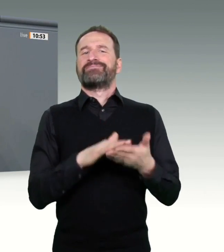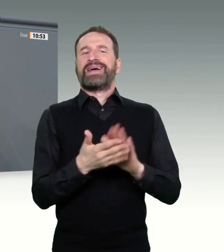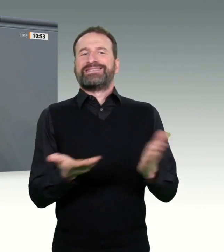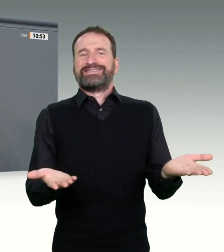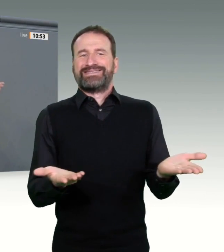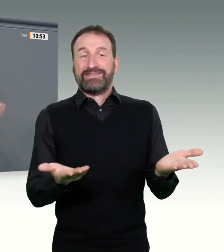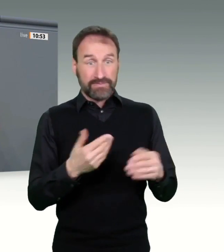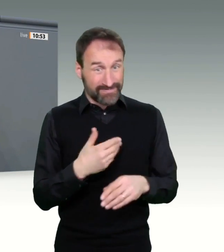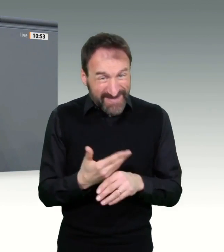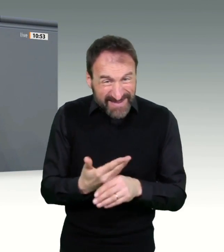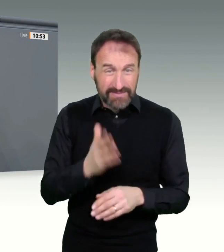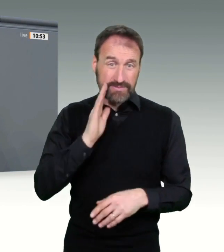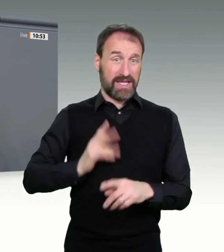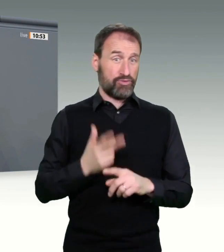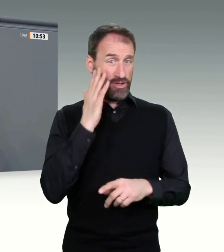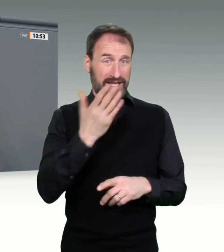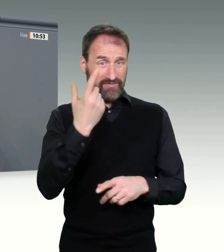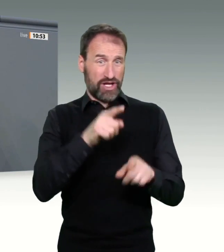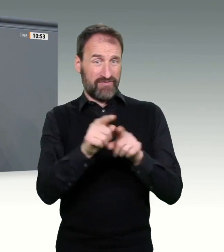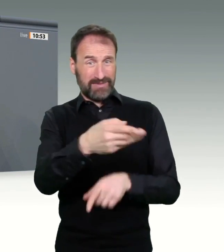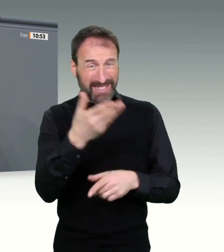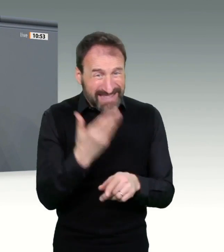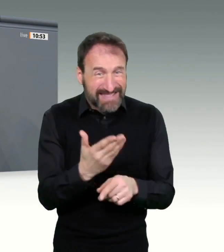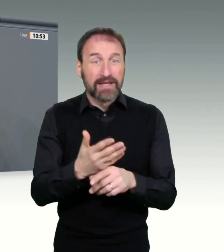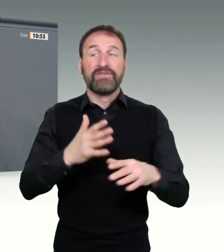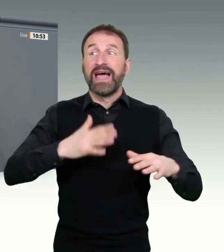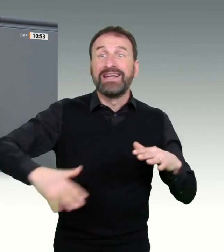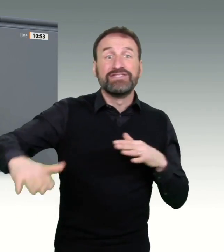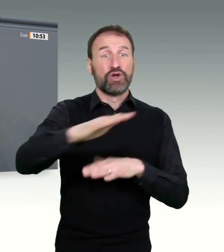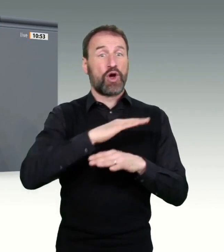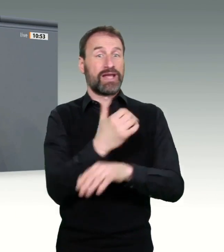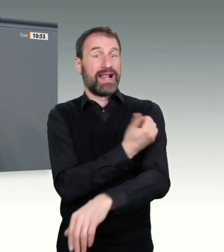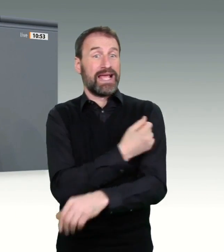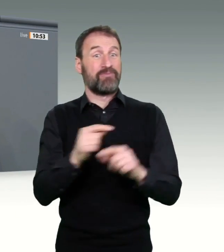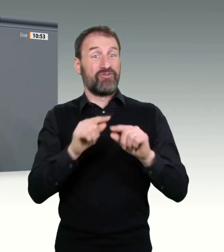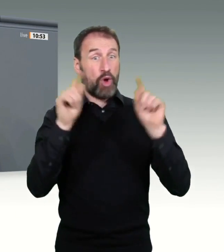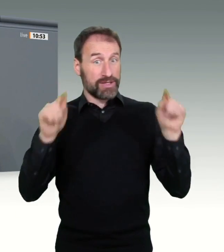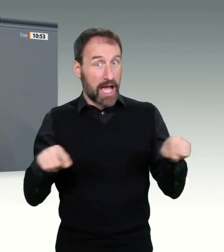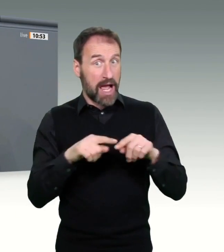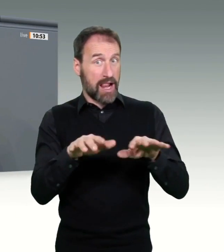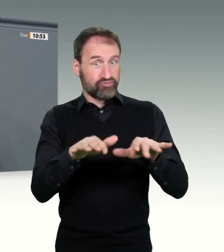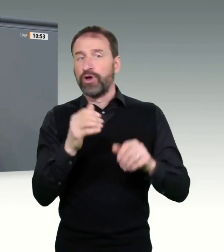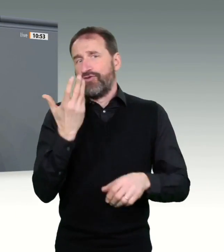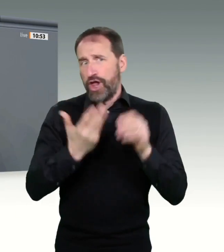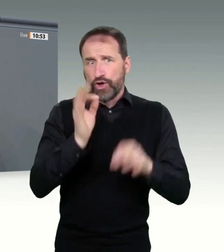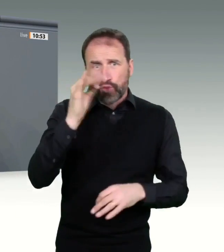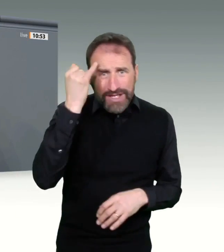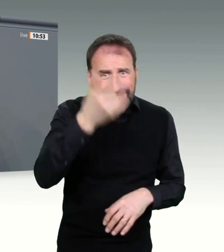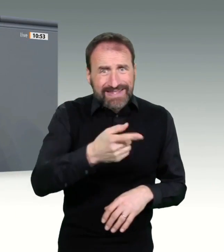Verteilung erfolgt ja durch die Länder, und sobald mehr Impfstoff da ist, wird es dann auch losgehen. Aber die Voraussetzungen müssen doch hier auf Bundesebene geschaffen